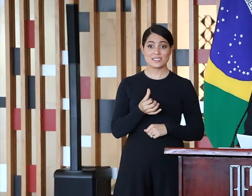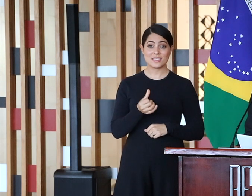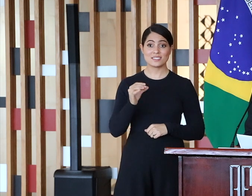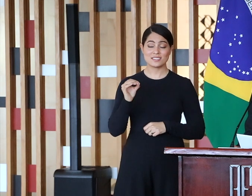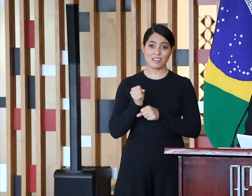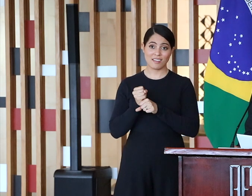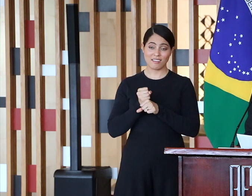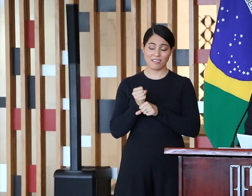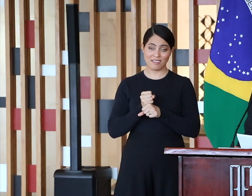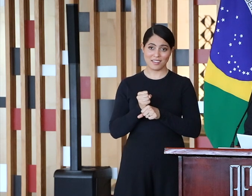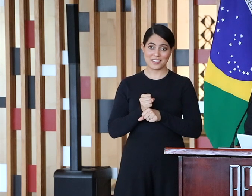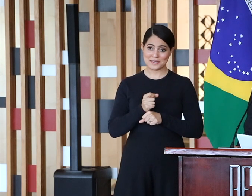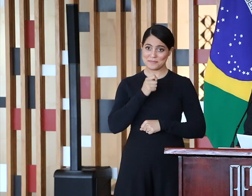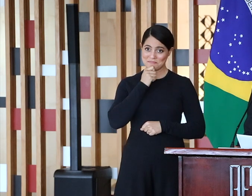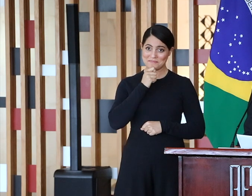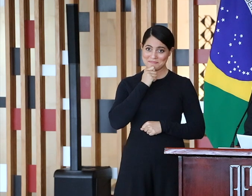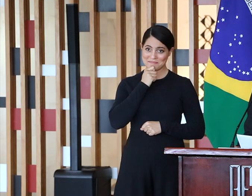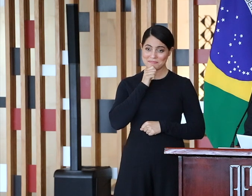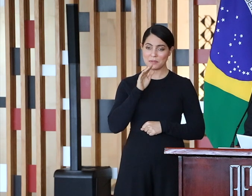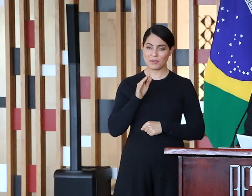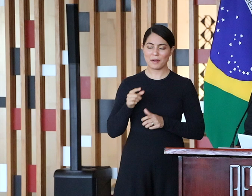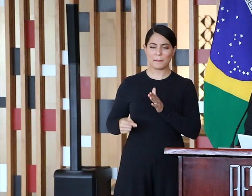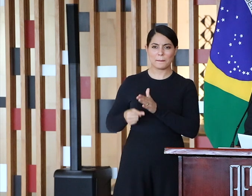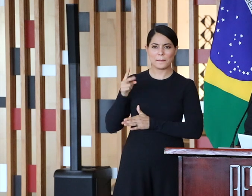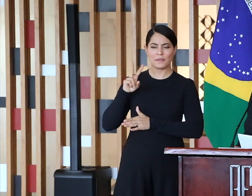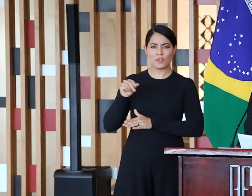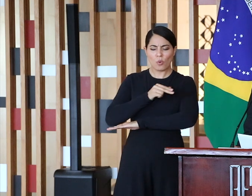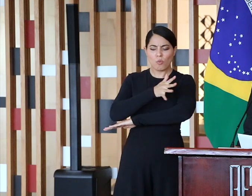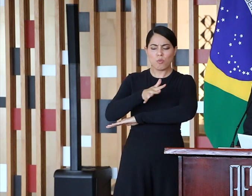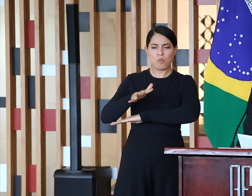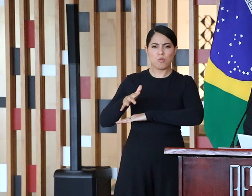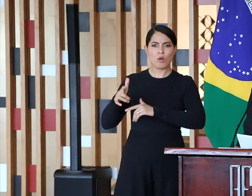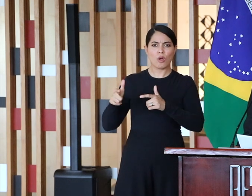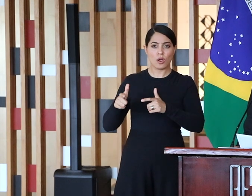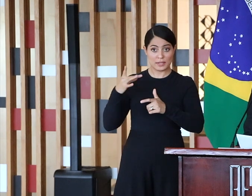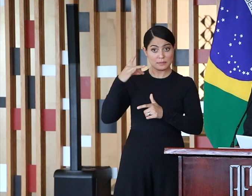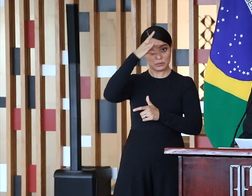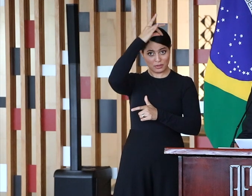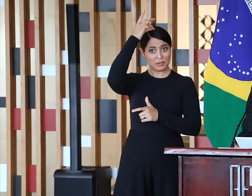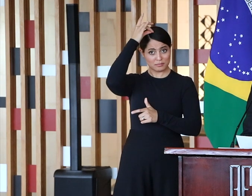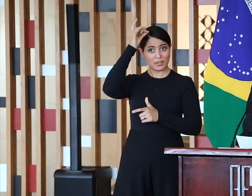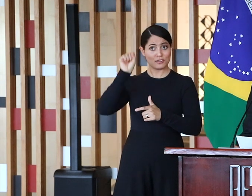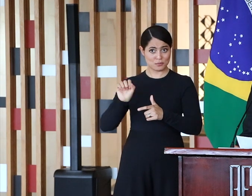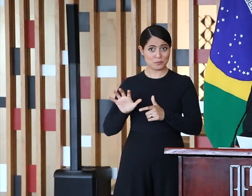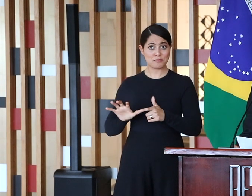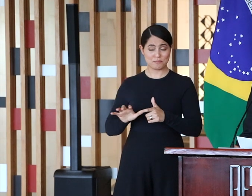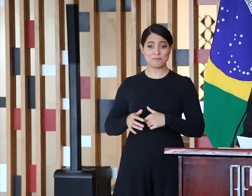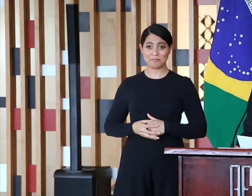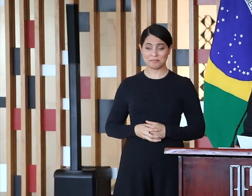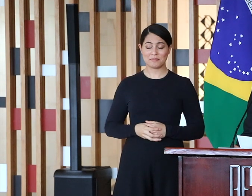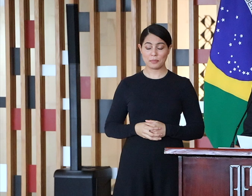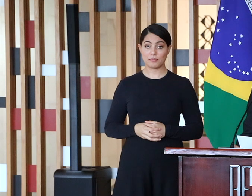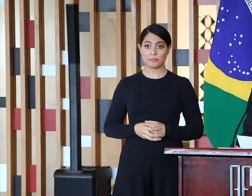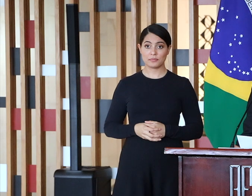do primeiro bloco de mármore em Cachoeiro Itapemirim, na região sul do Espírito Santo. Ao tempo atual,